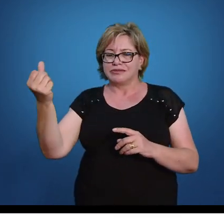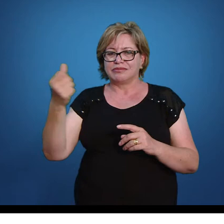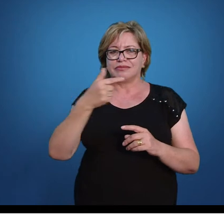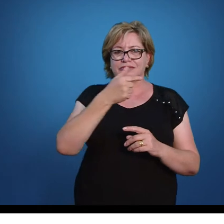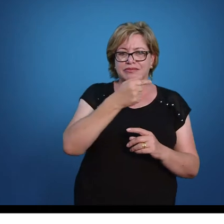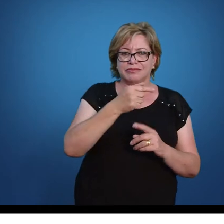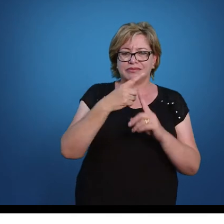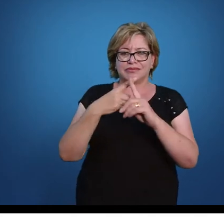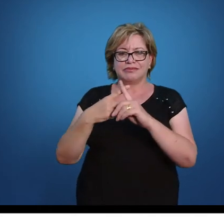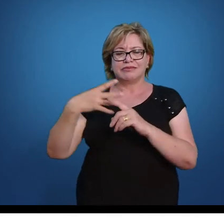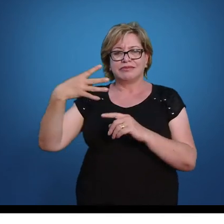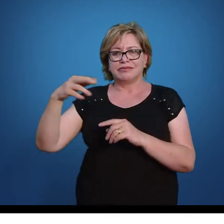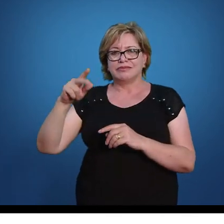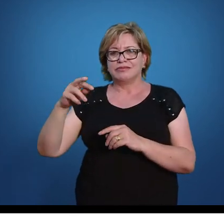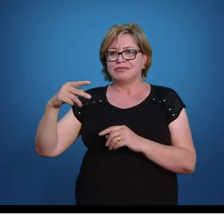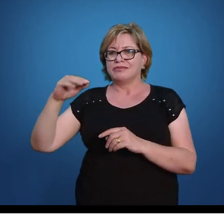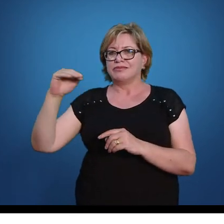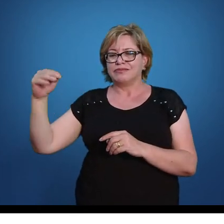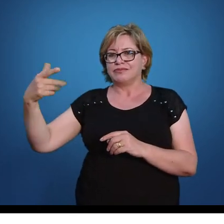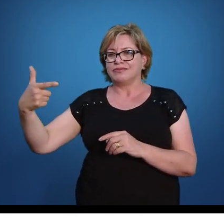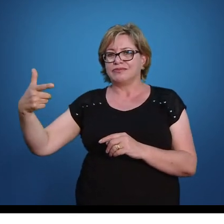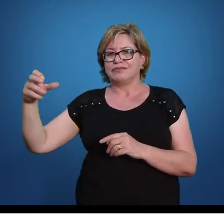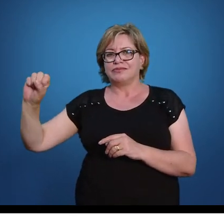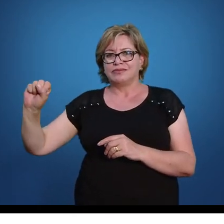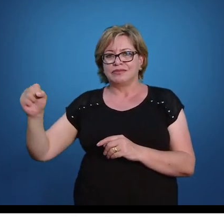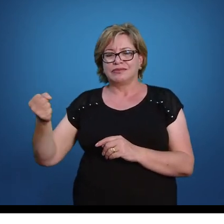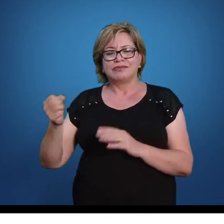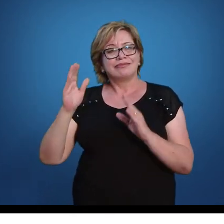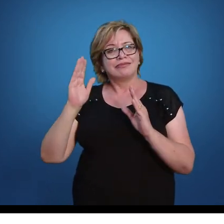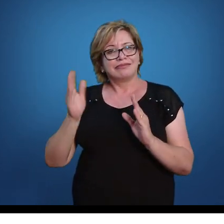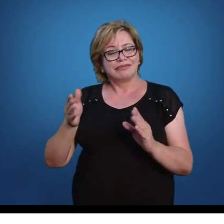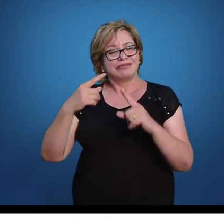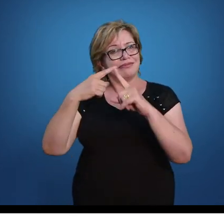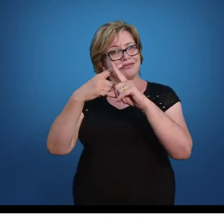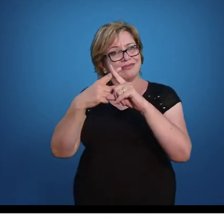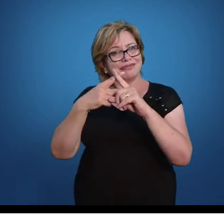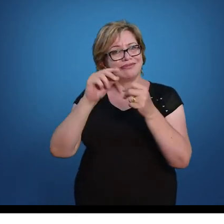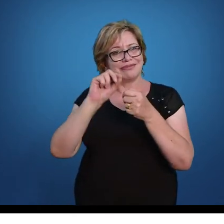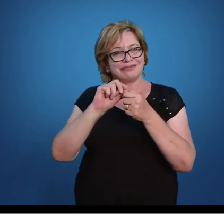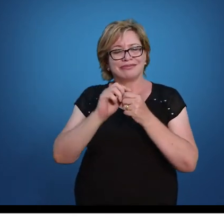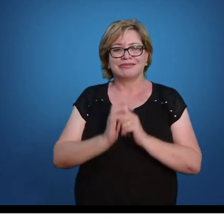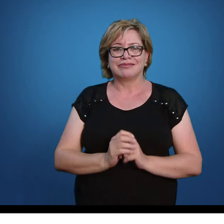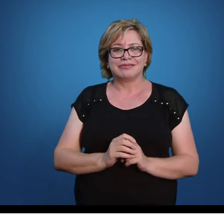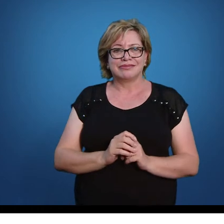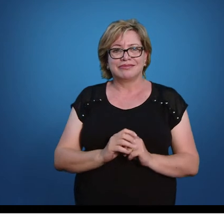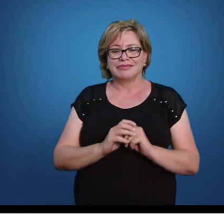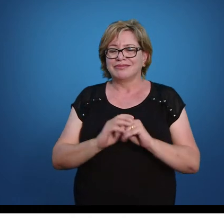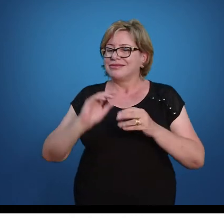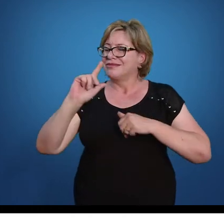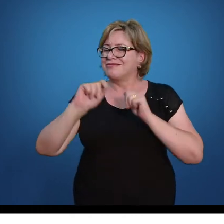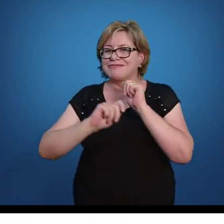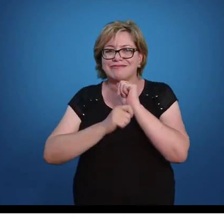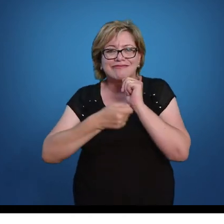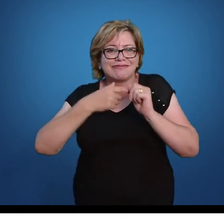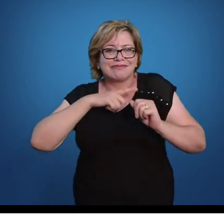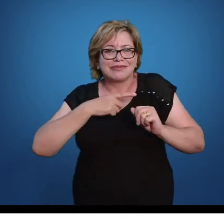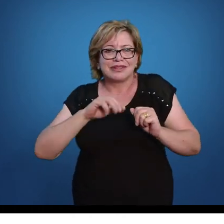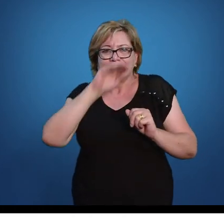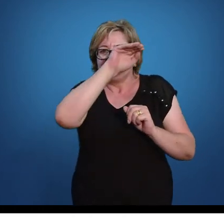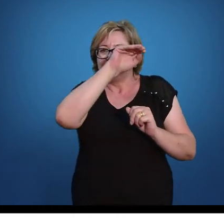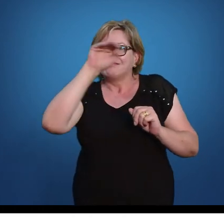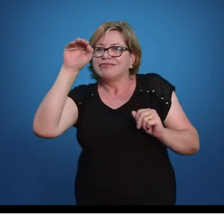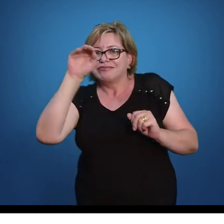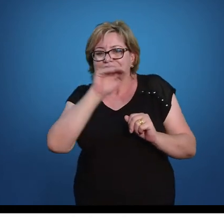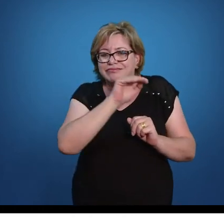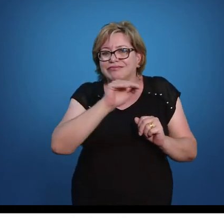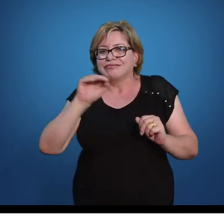28. Está feita a multiplicação. Sem segredo nenhum. Multiplica a parte de cima com a parte